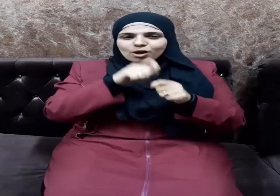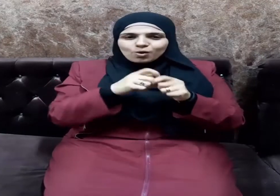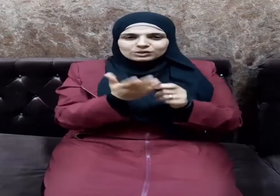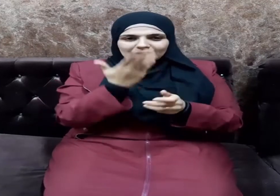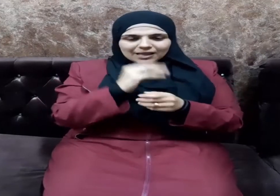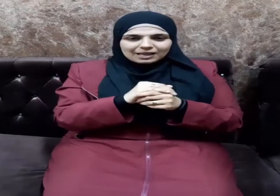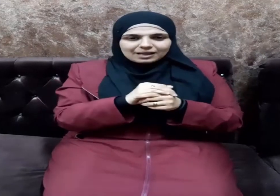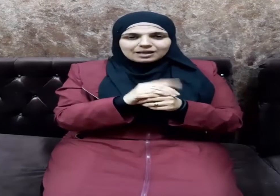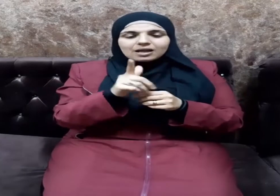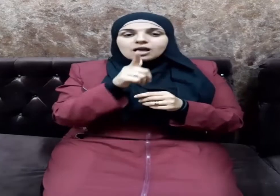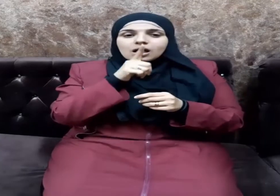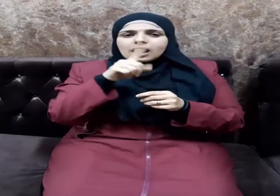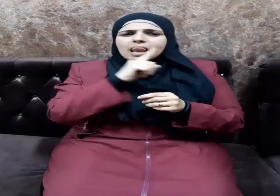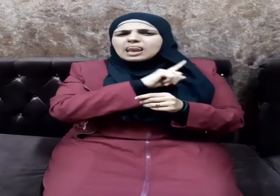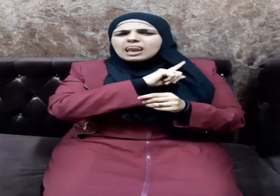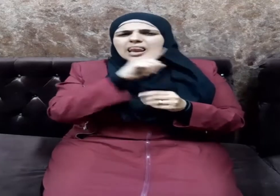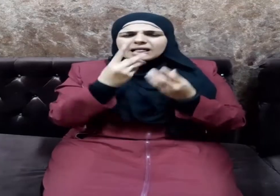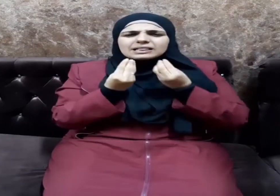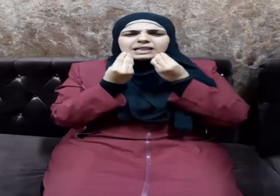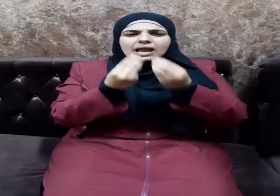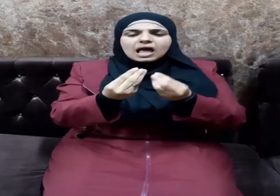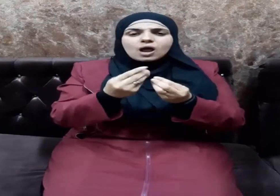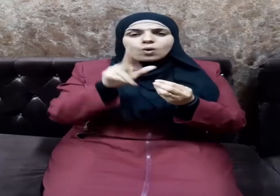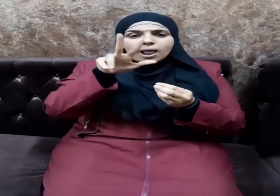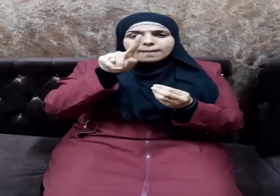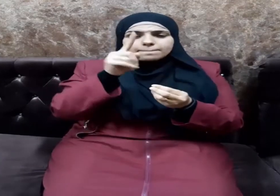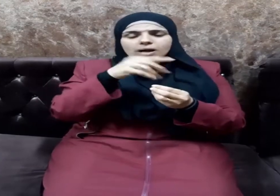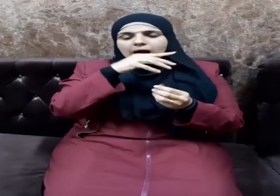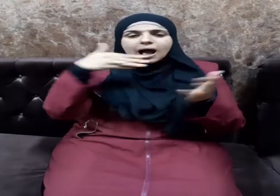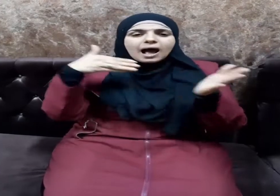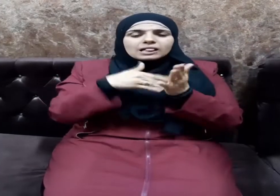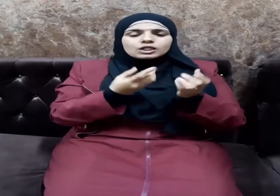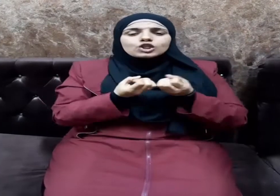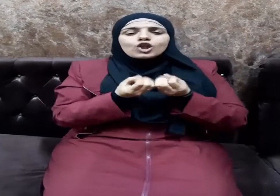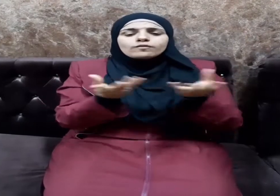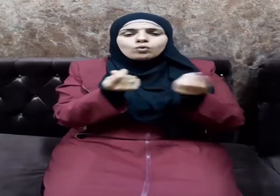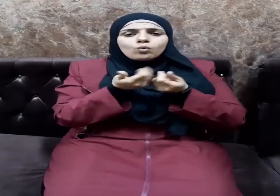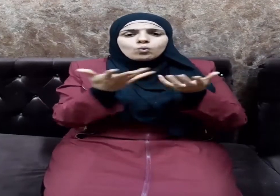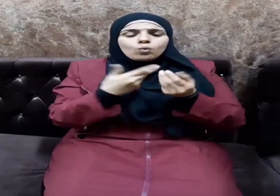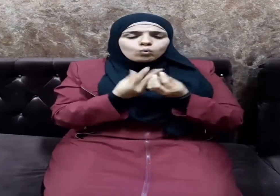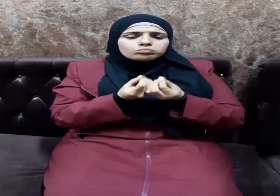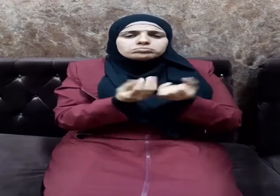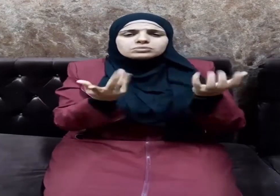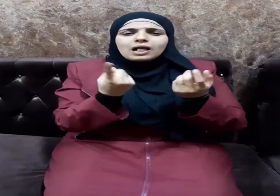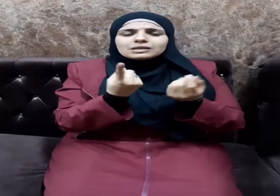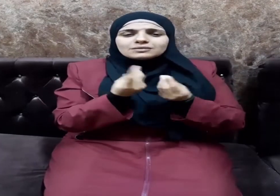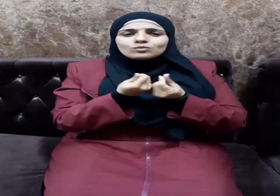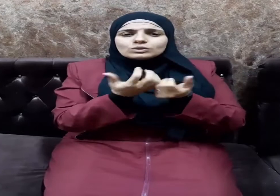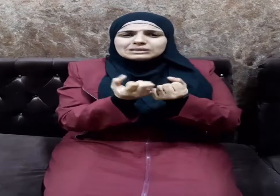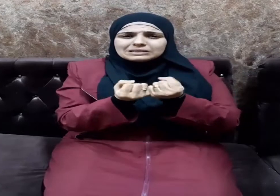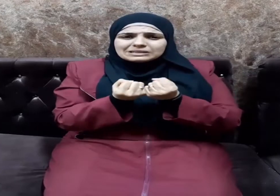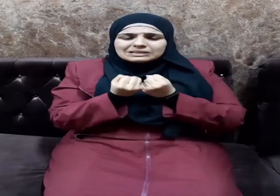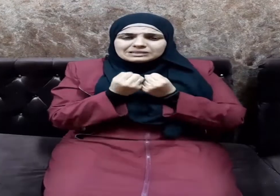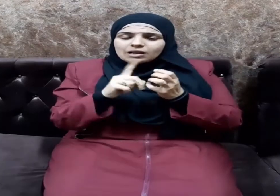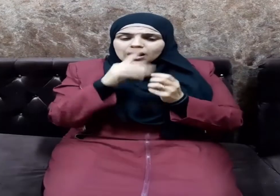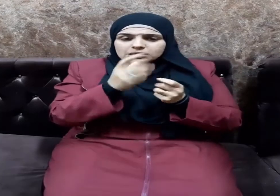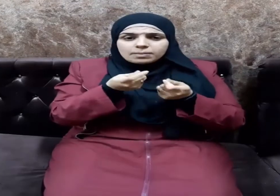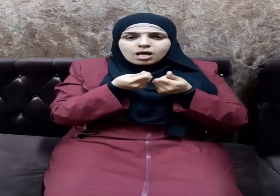لن تنالوا البر حتى تنفقوا مما تحبون فالإنفاق على